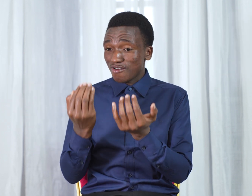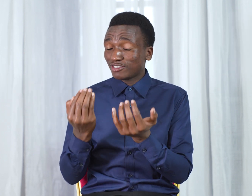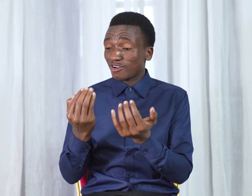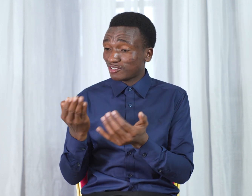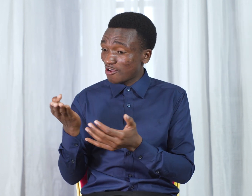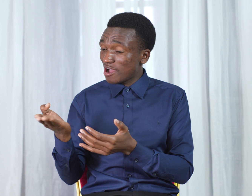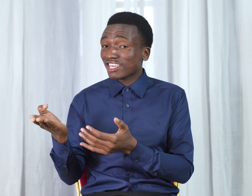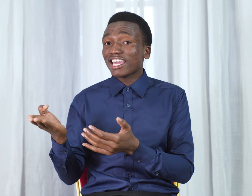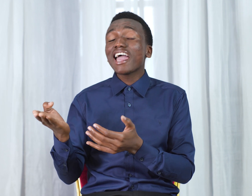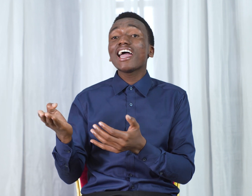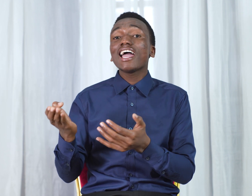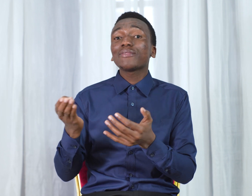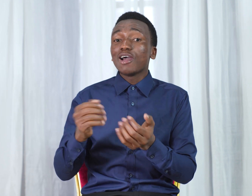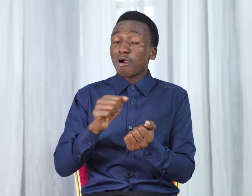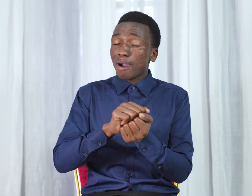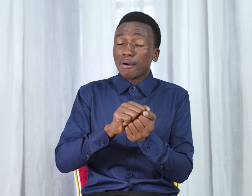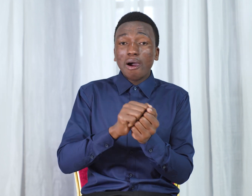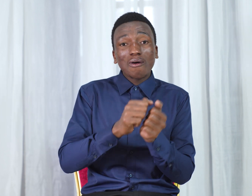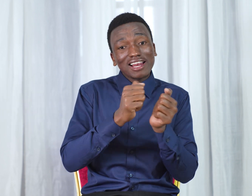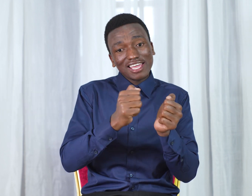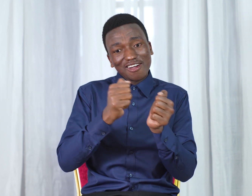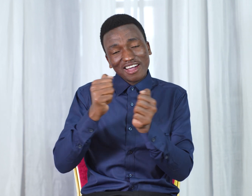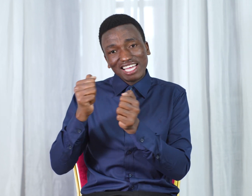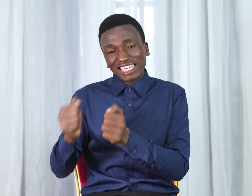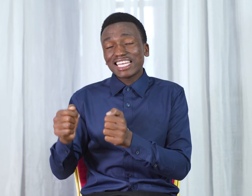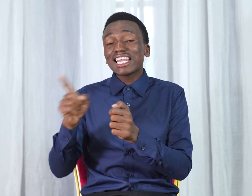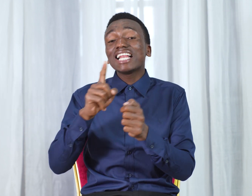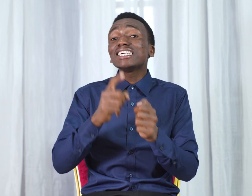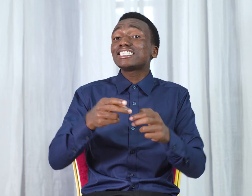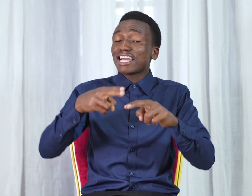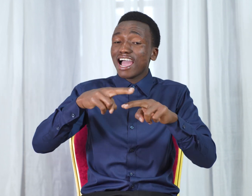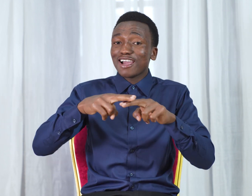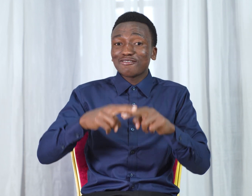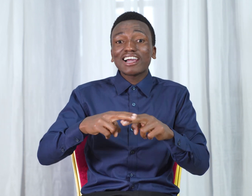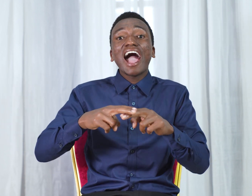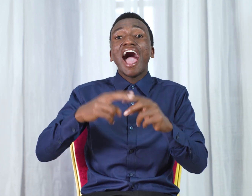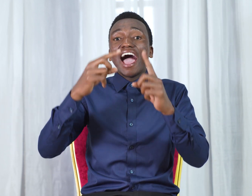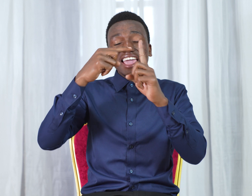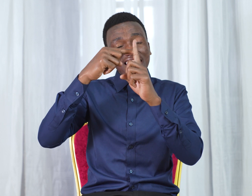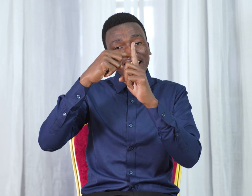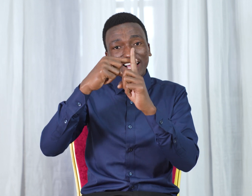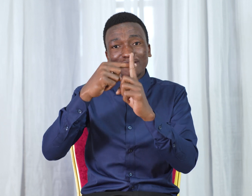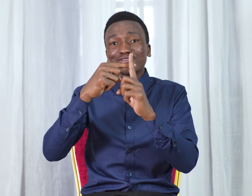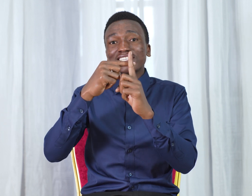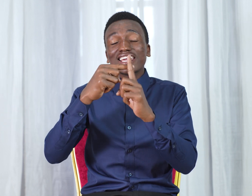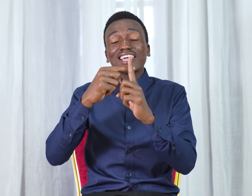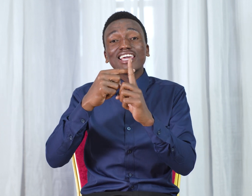watoto wake Kwa mamo walio ya tenda licha Ya kuka heka runi